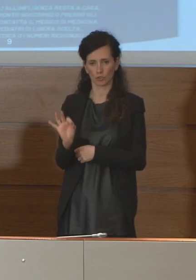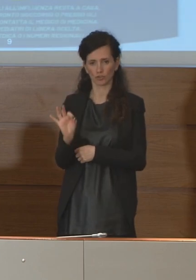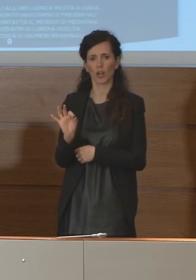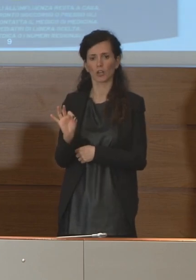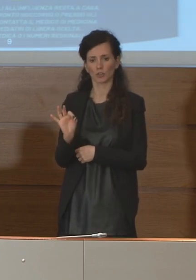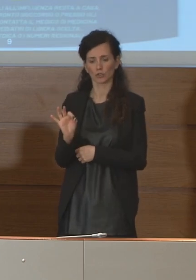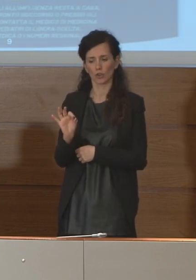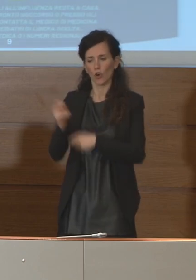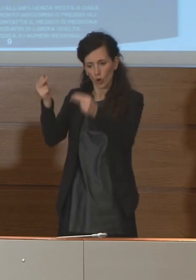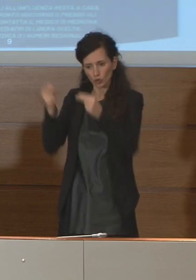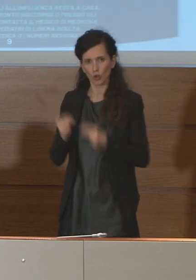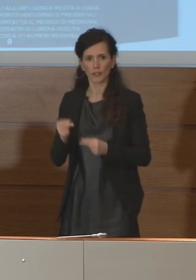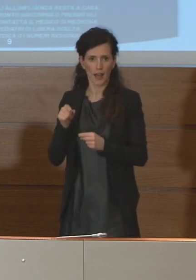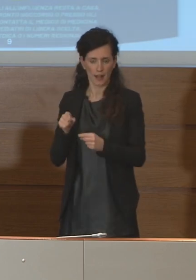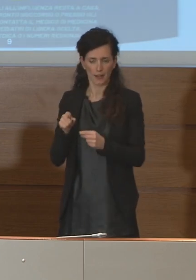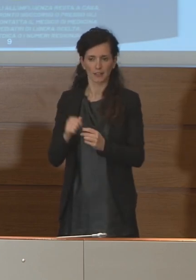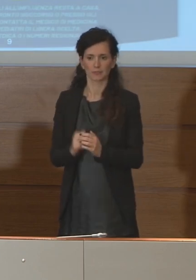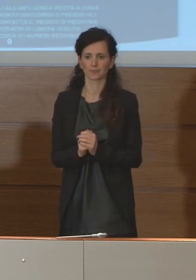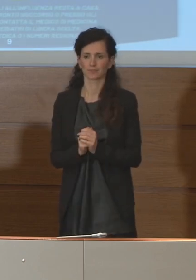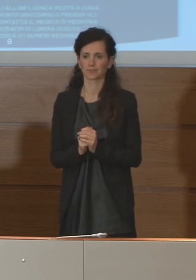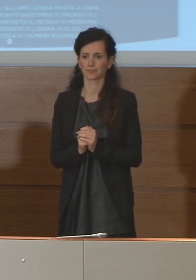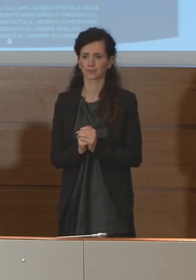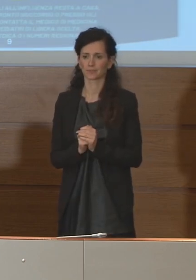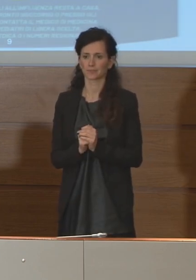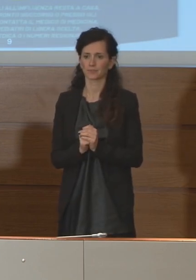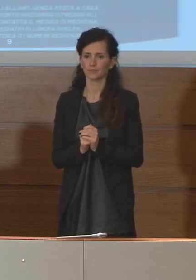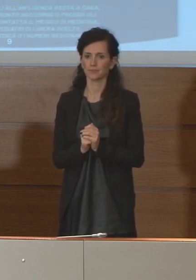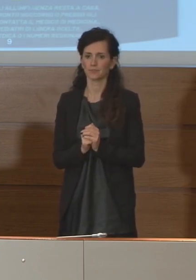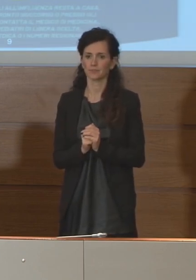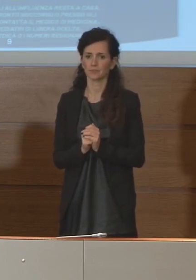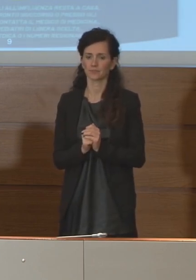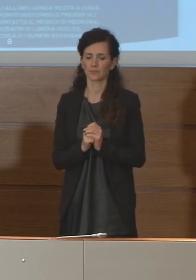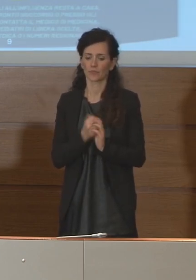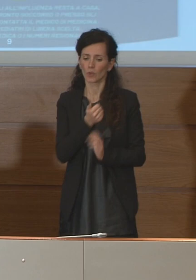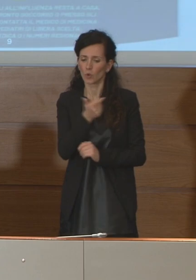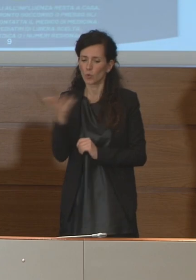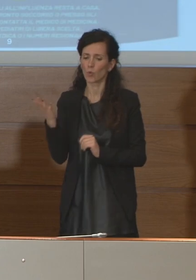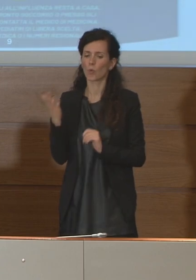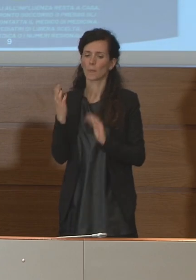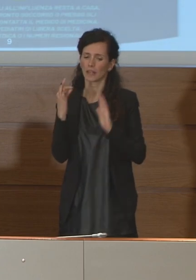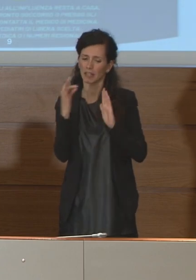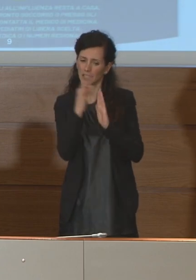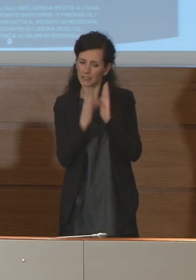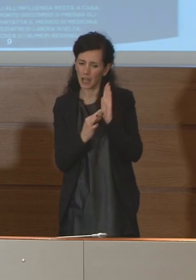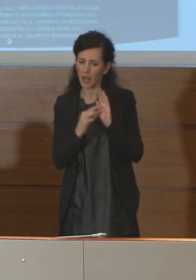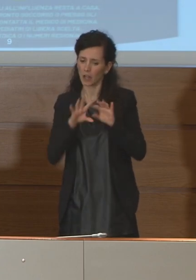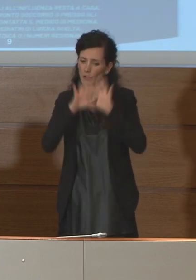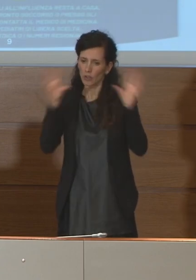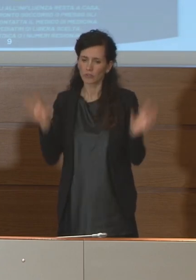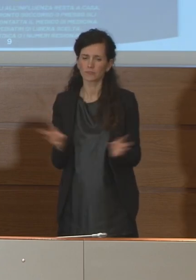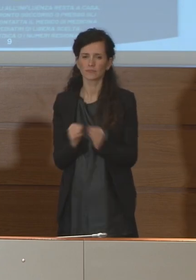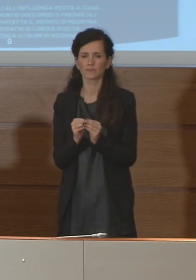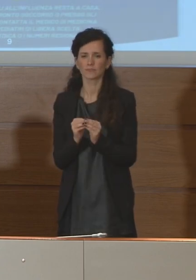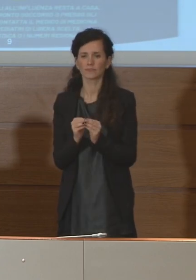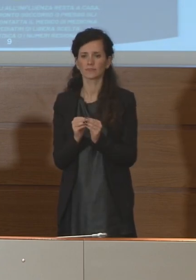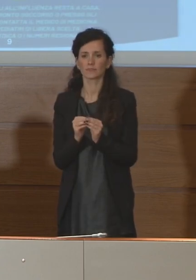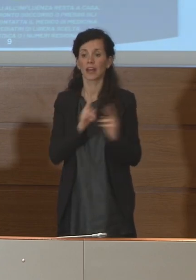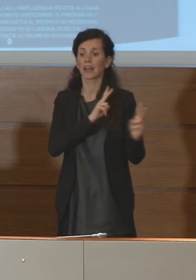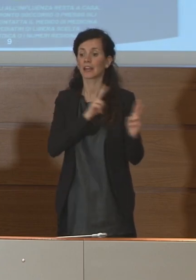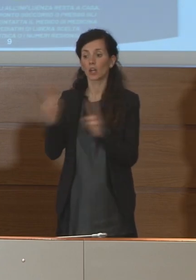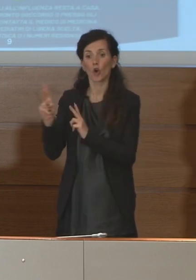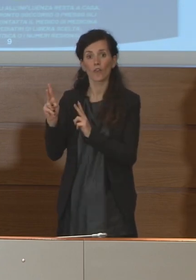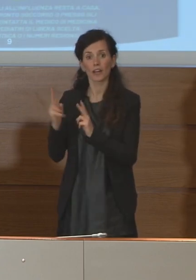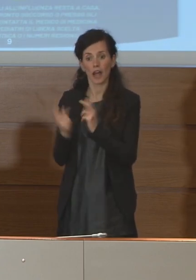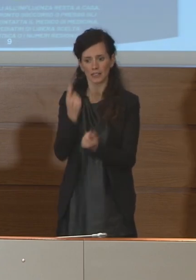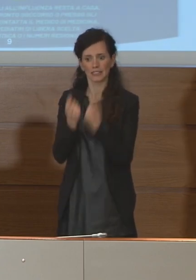del totale. Il dato complessivo vede ricoverati con